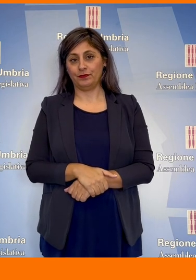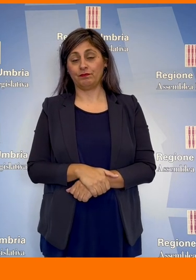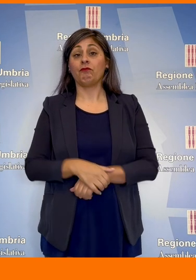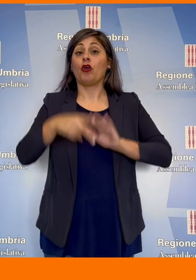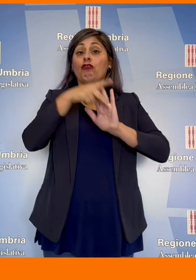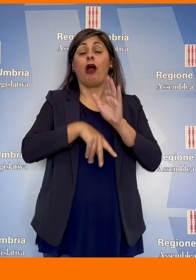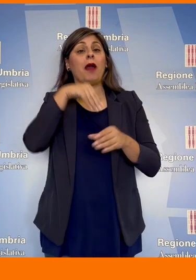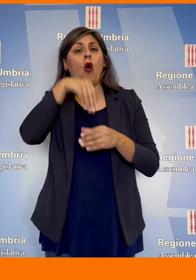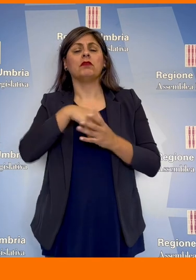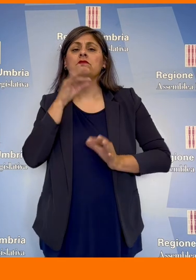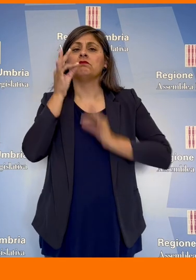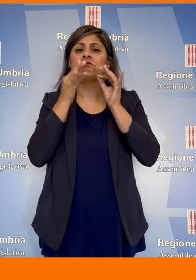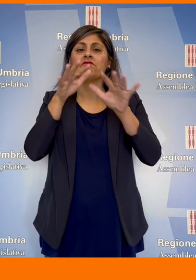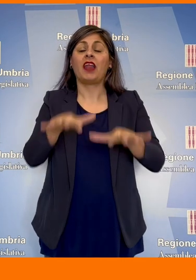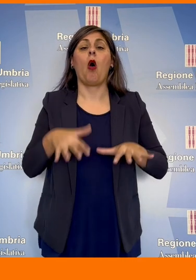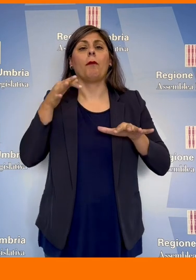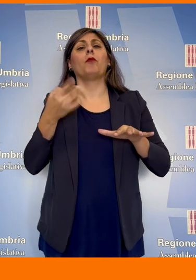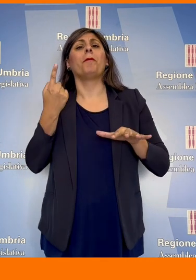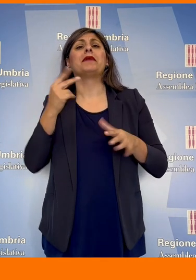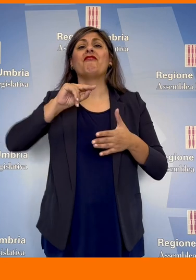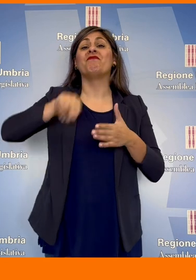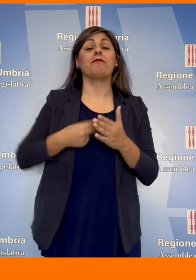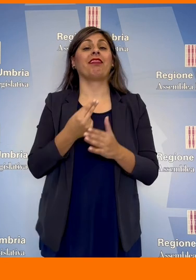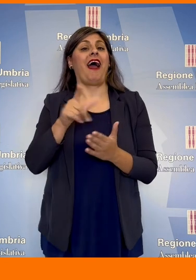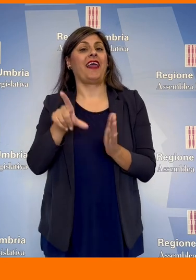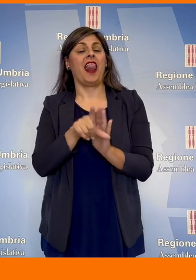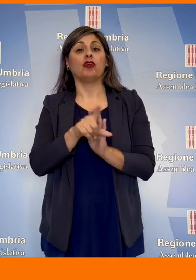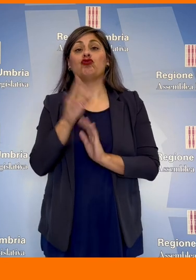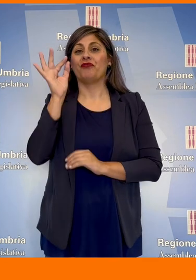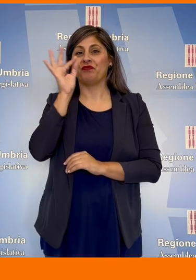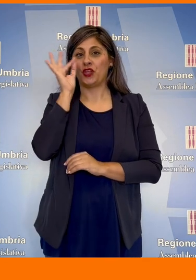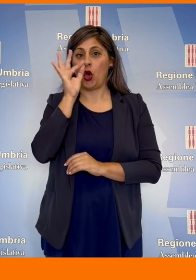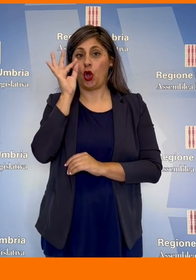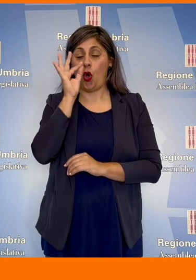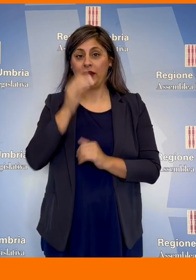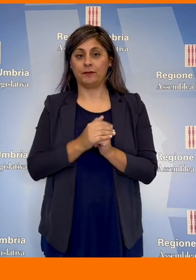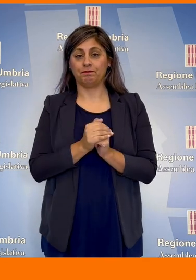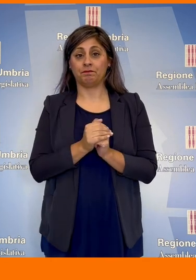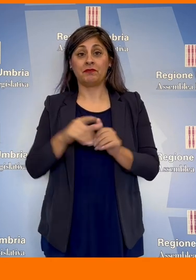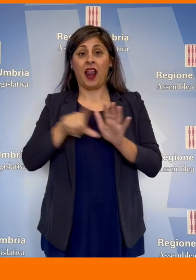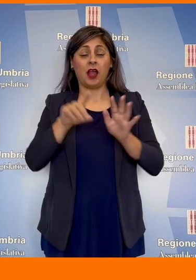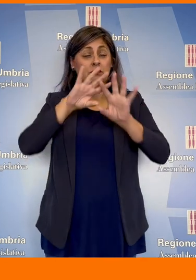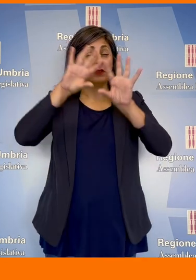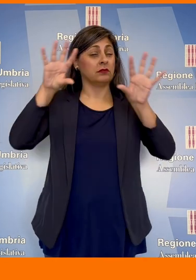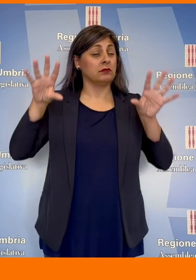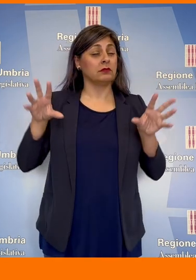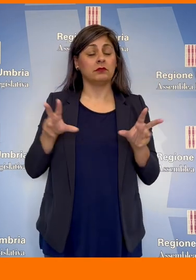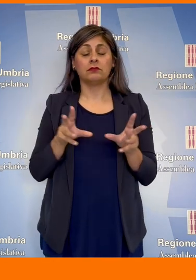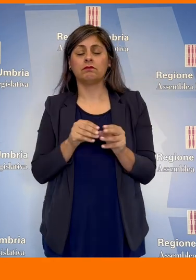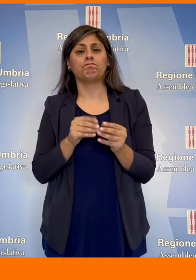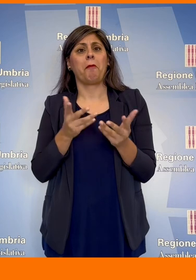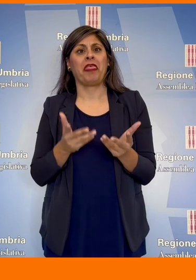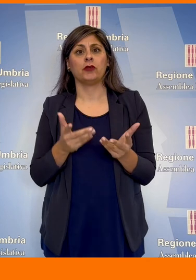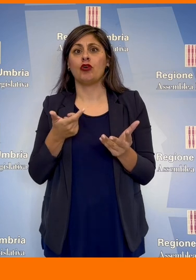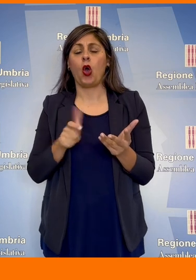della norma sono stati spiegati in Aula dalla prima firmataria della legge, Paola Fioroni. La portata della legge, ha detto, sta soprattutto